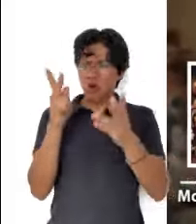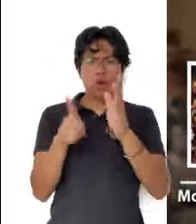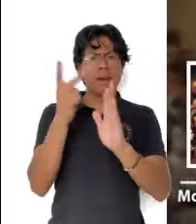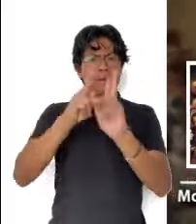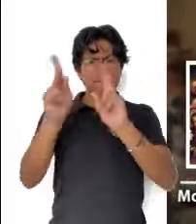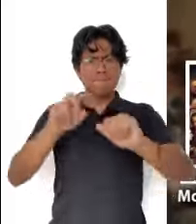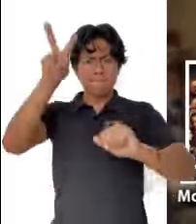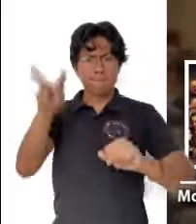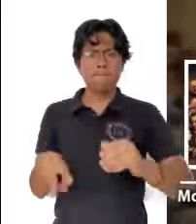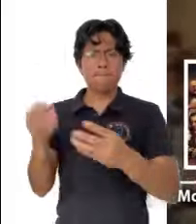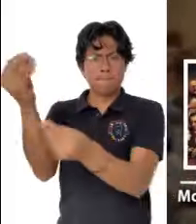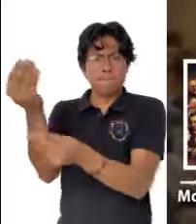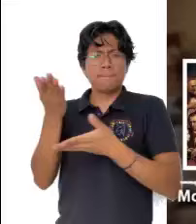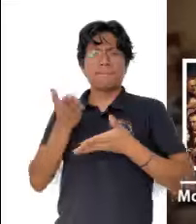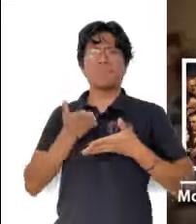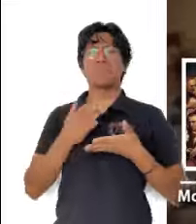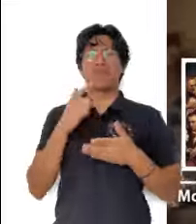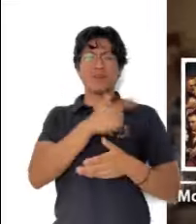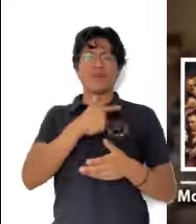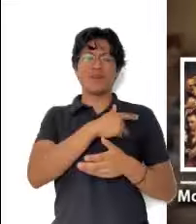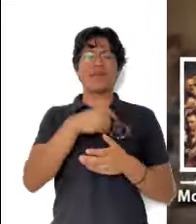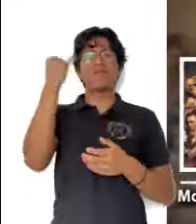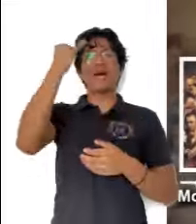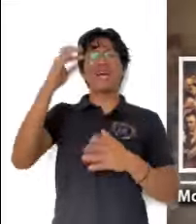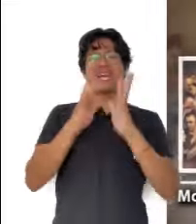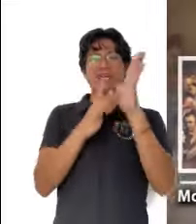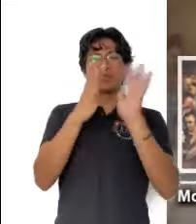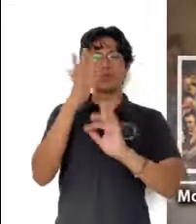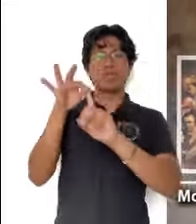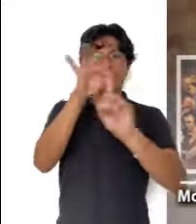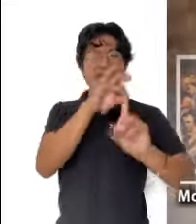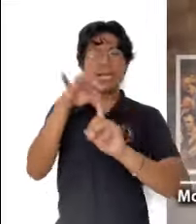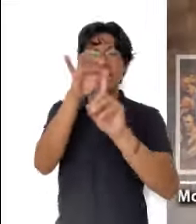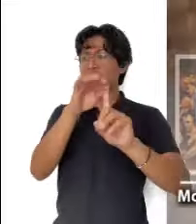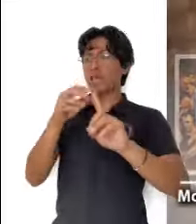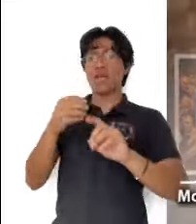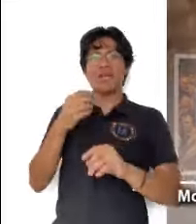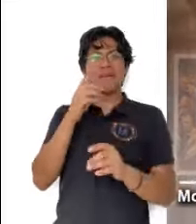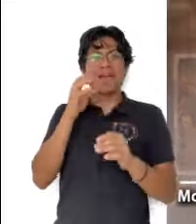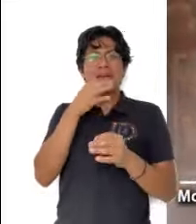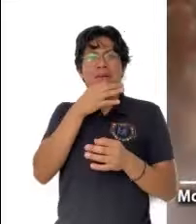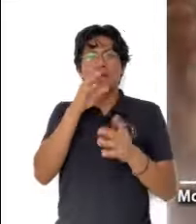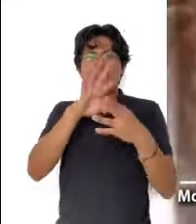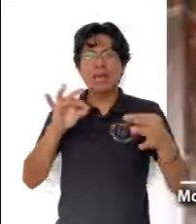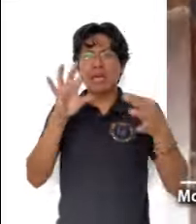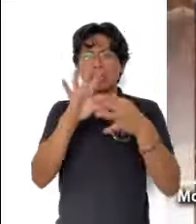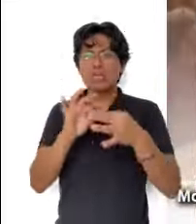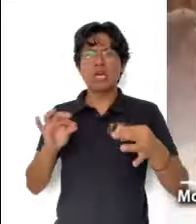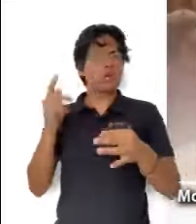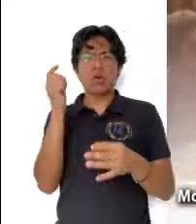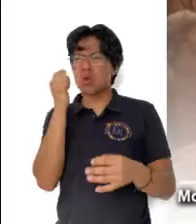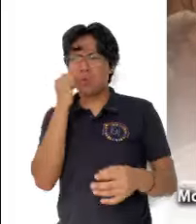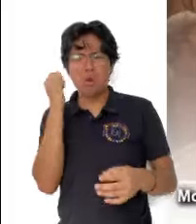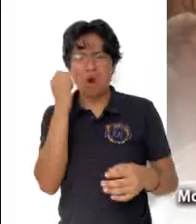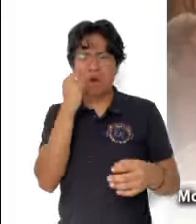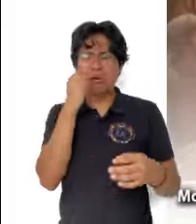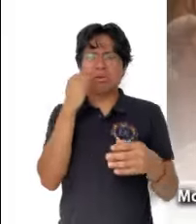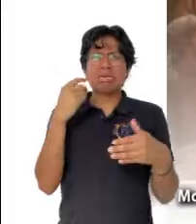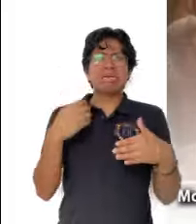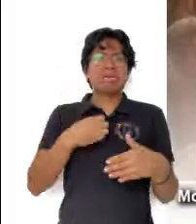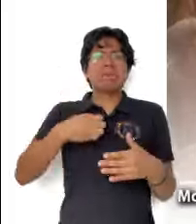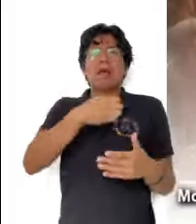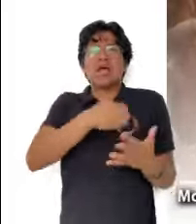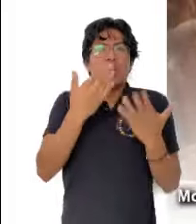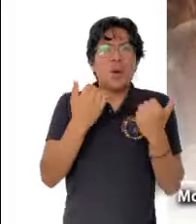verdadera paz. Me gusta imaginar a Cristo en medio de nosotros y contarle que estamos sumidos en la angustia y en la